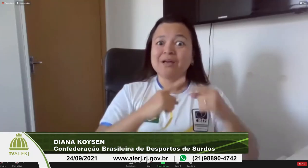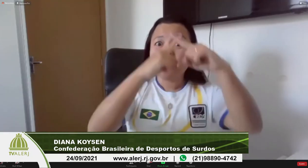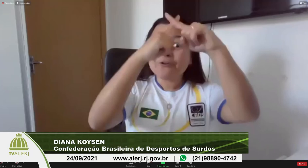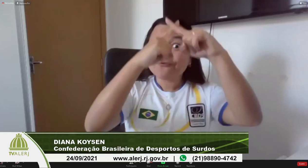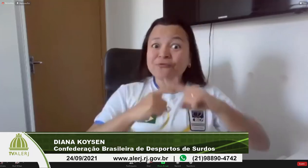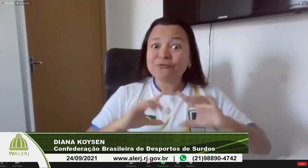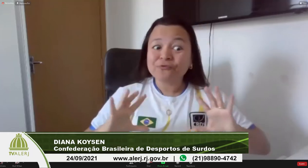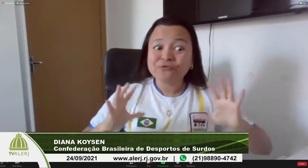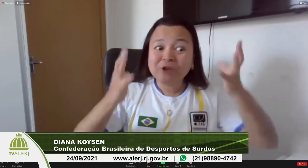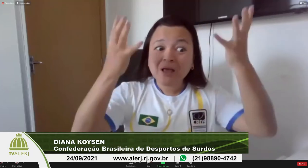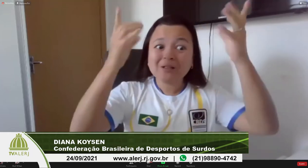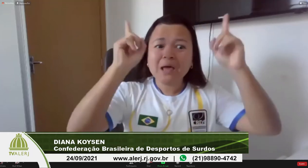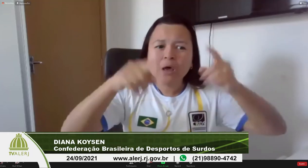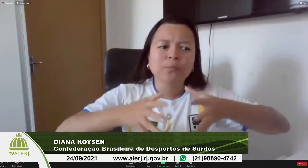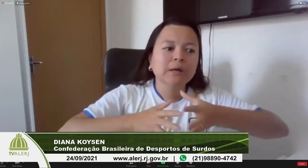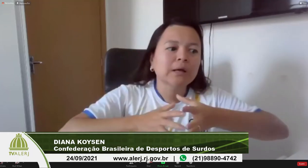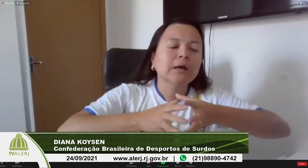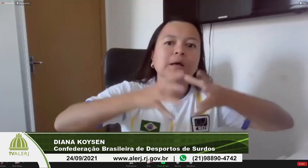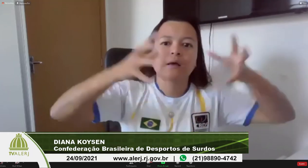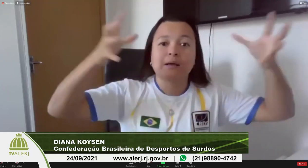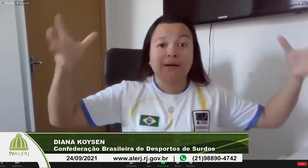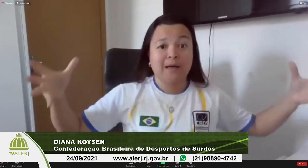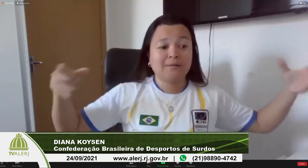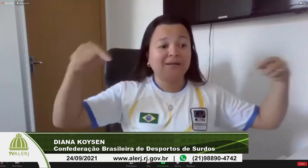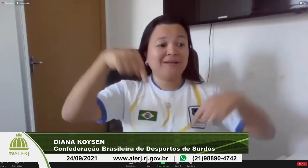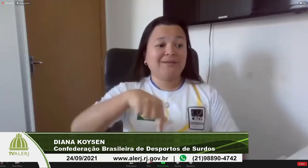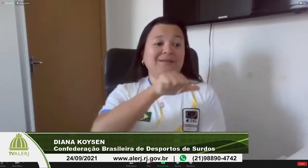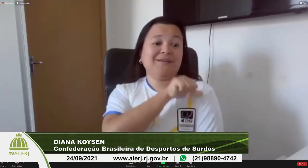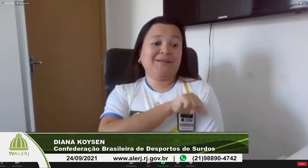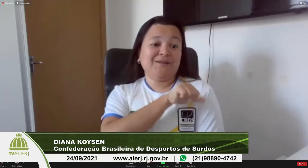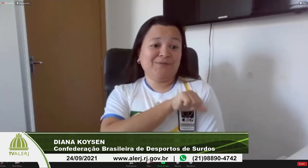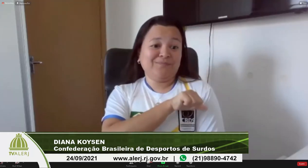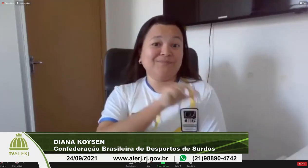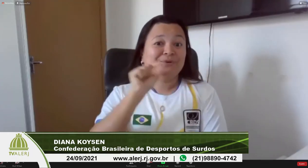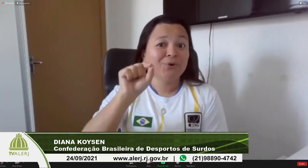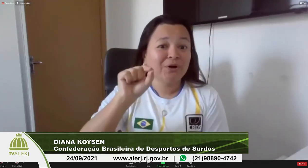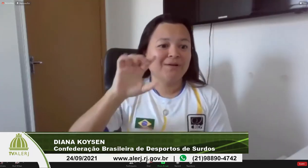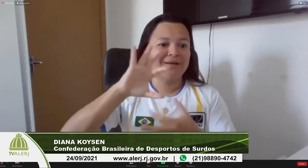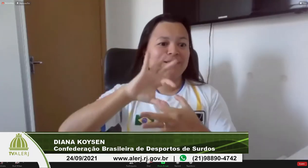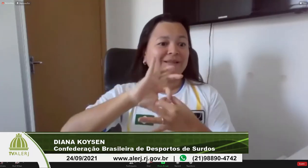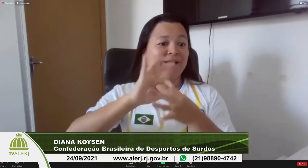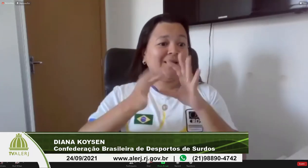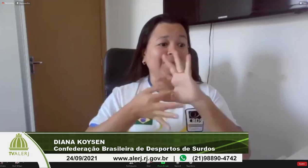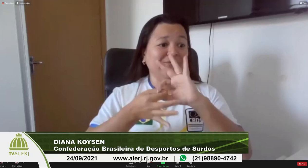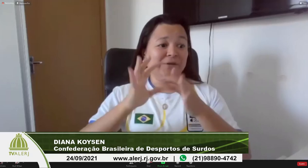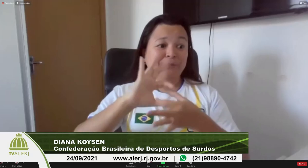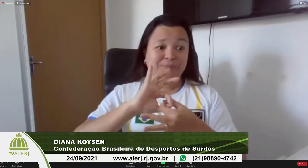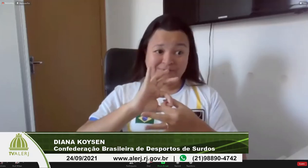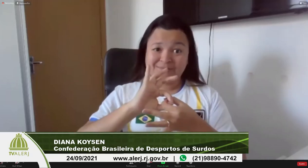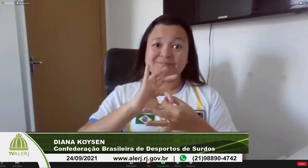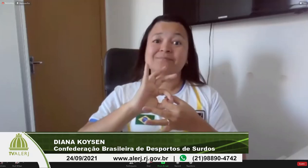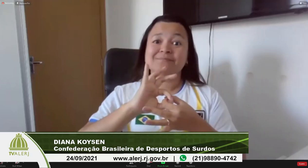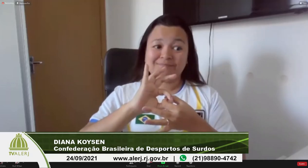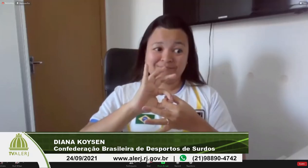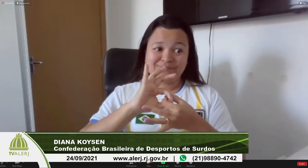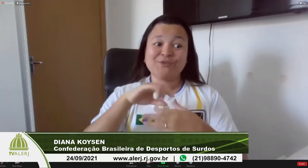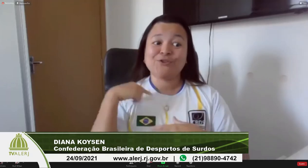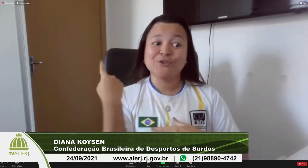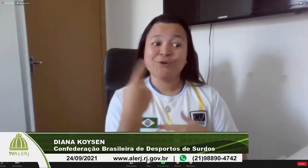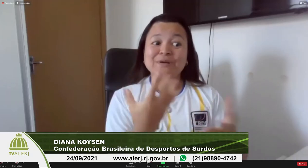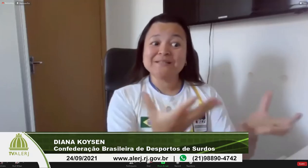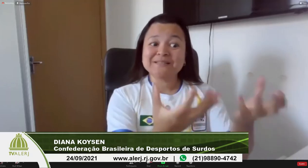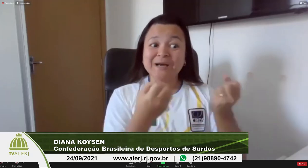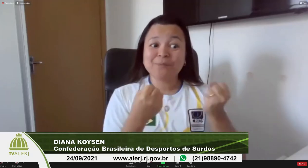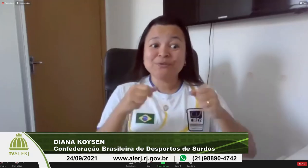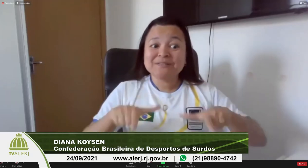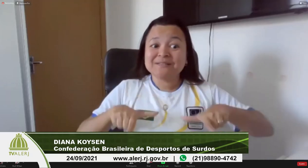outros sensíveis às nossas causas eu consegui né trazer para o Brasil um campeonato que vai com a Delphi Olympics que é um evento